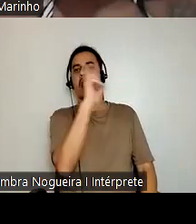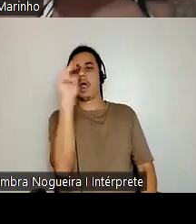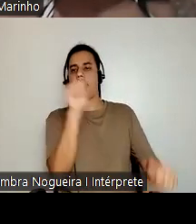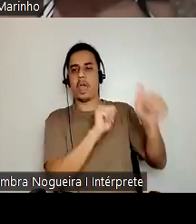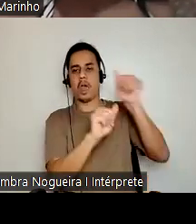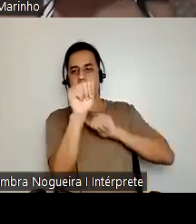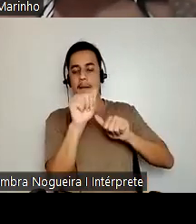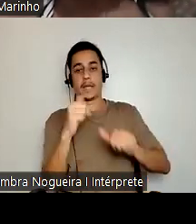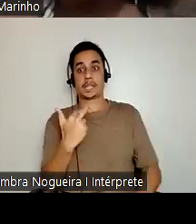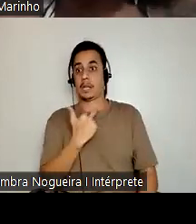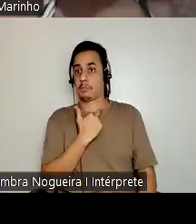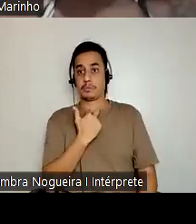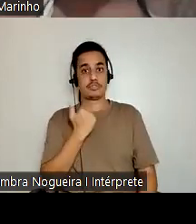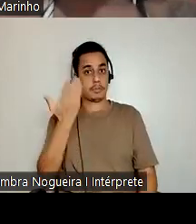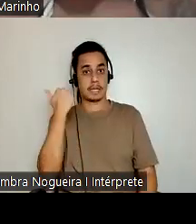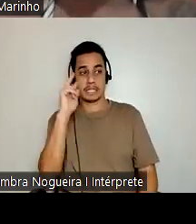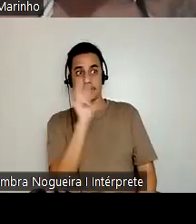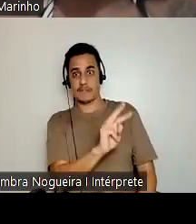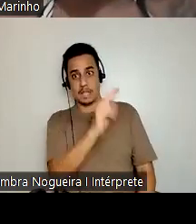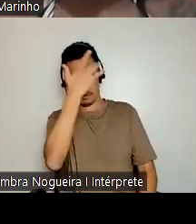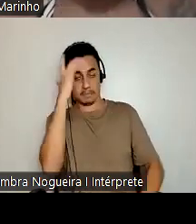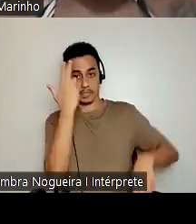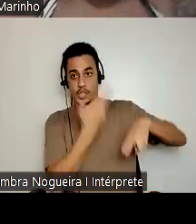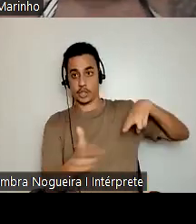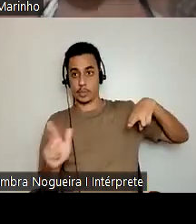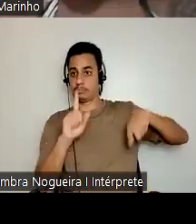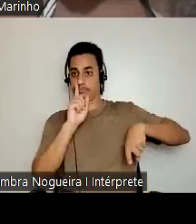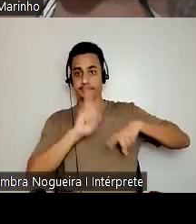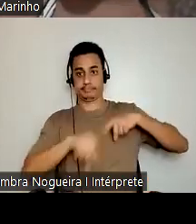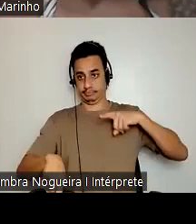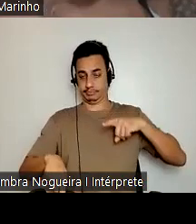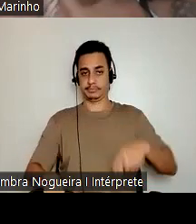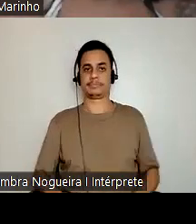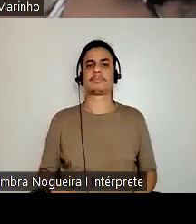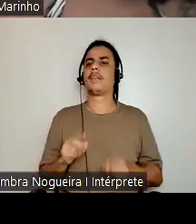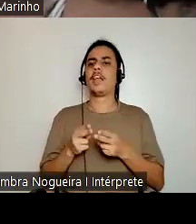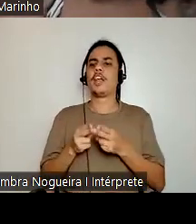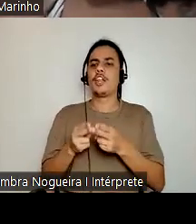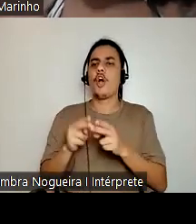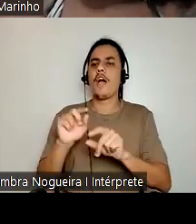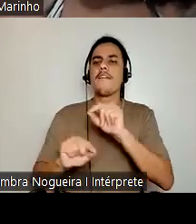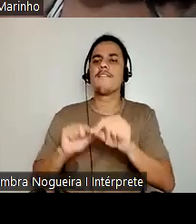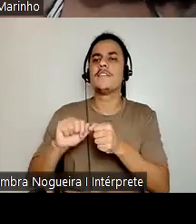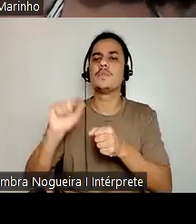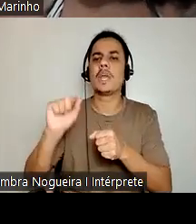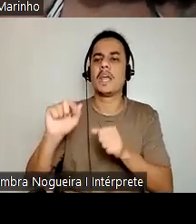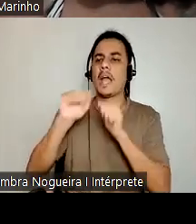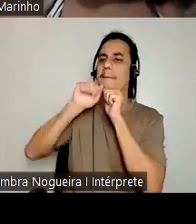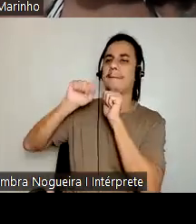crime você ver uma pessoa despida de suas roupas naquela época. E aí, que é Noé fez? Amaldiçoou Cã.